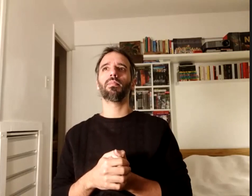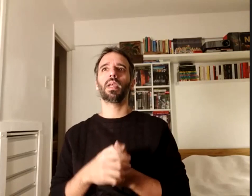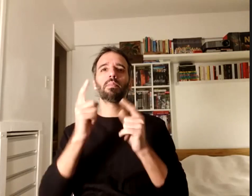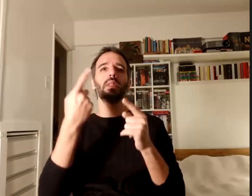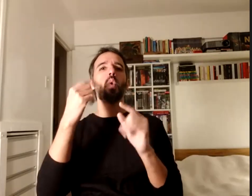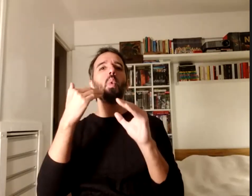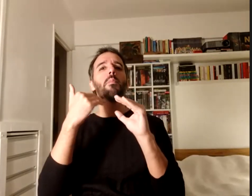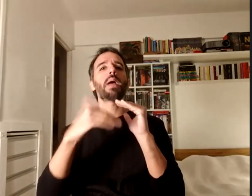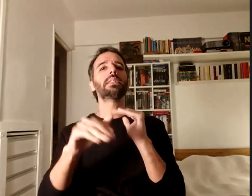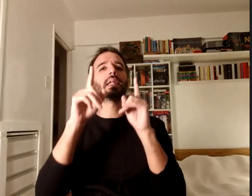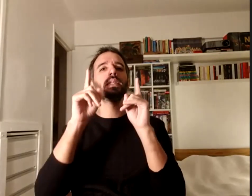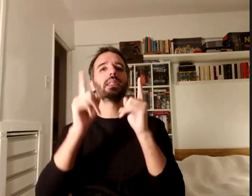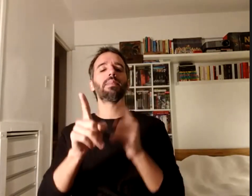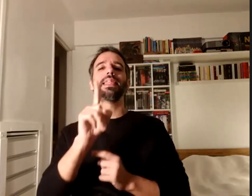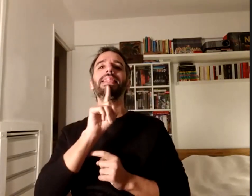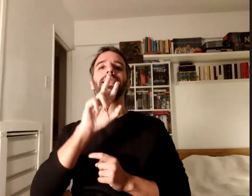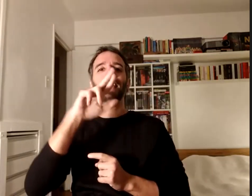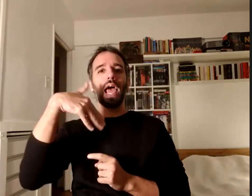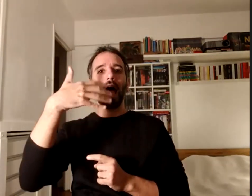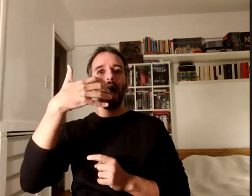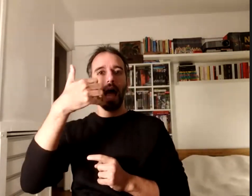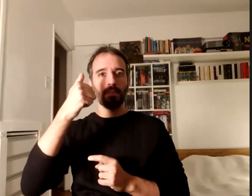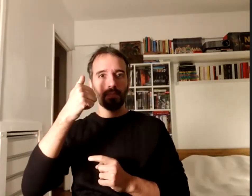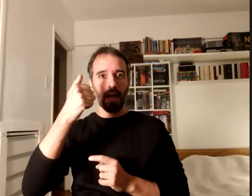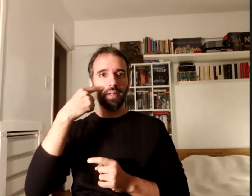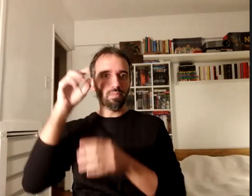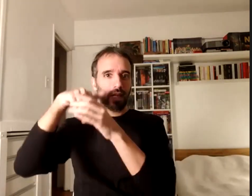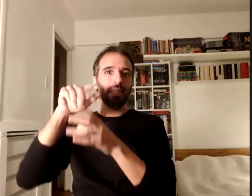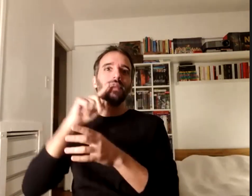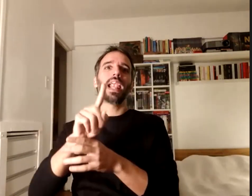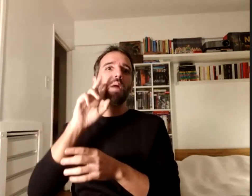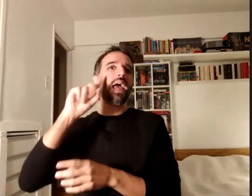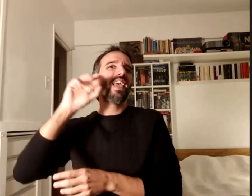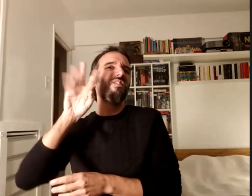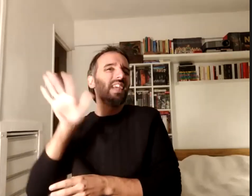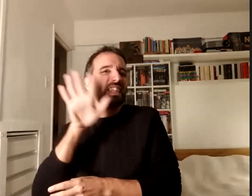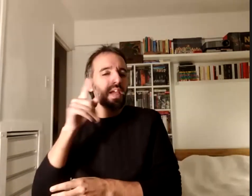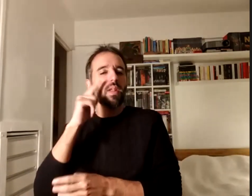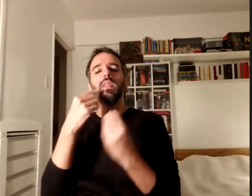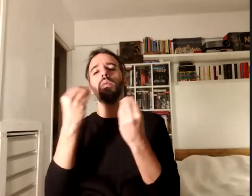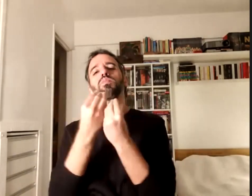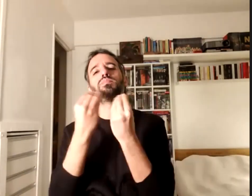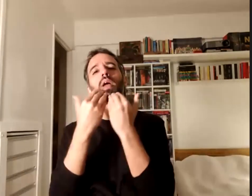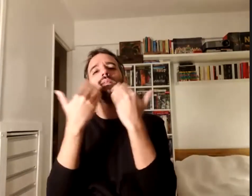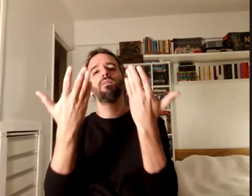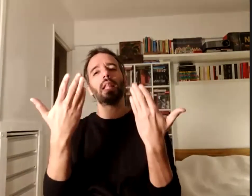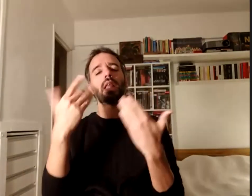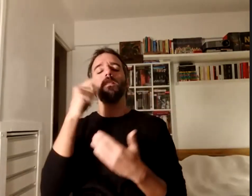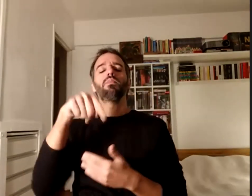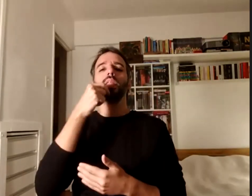trama Caro y Ana de la trama invisible de trama nos dice muchas felicitaciones por el libro y por esta gran presentación esperamos leerlos